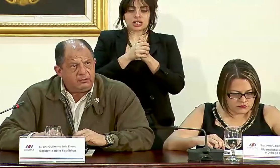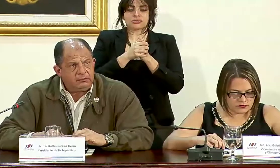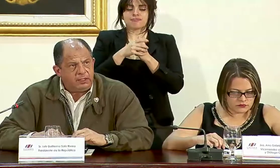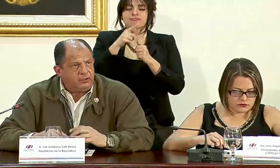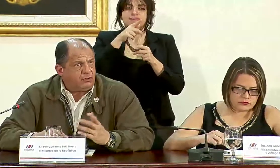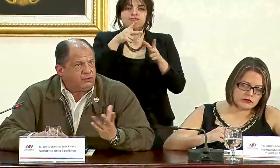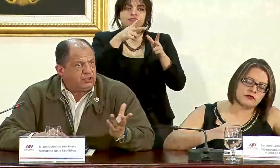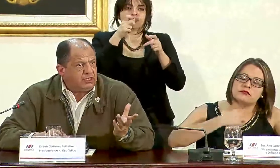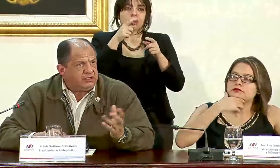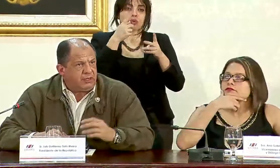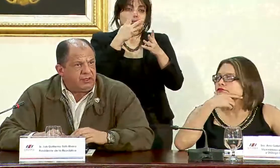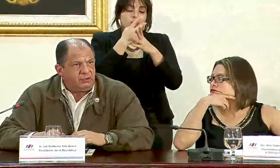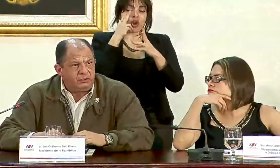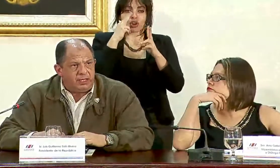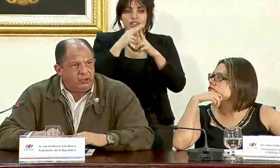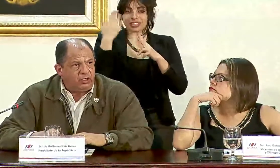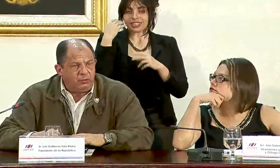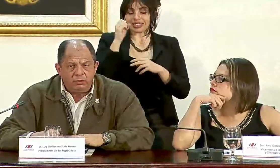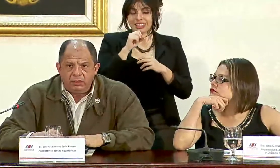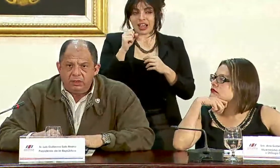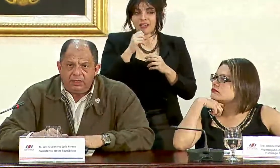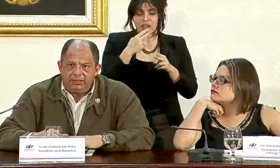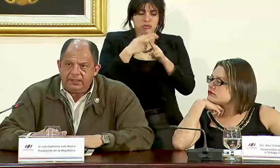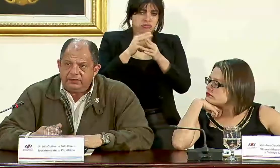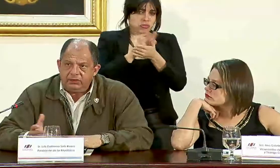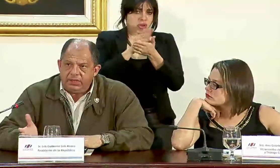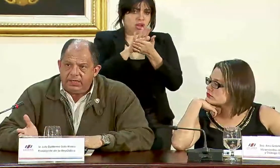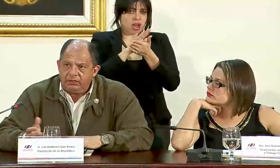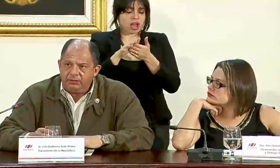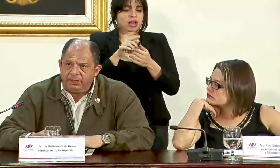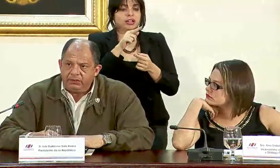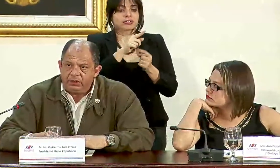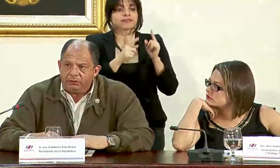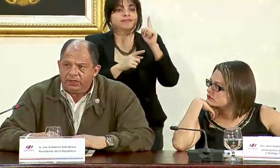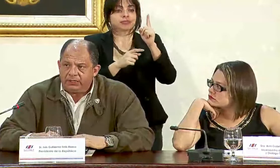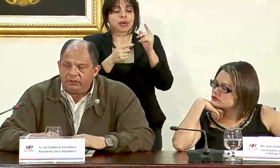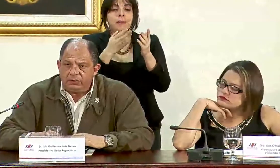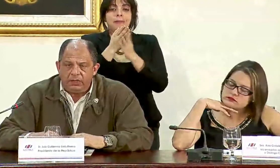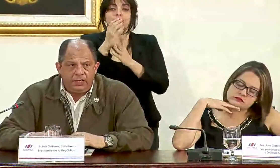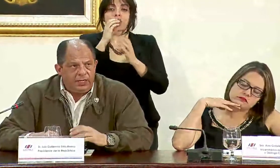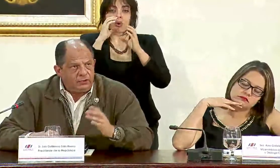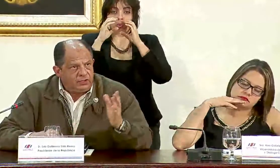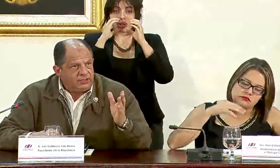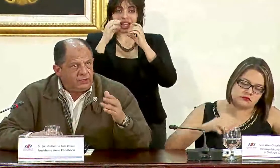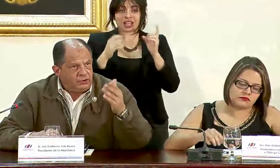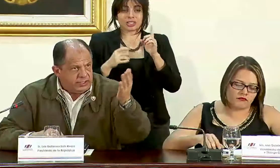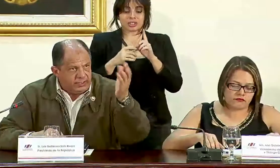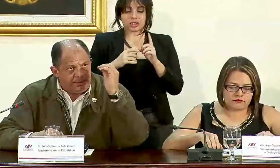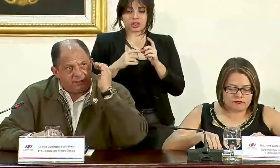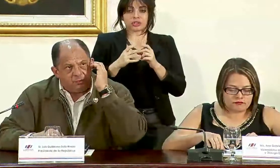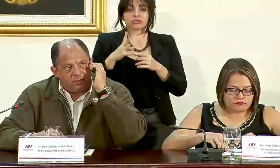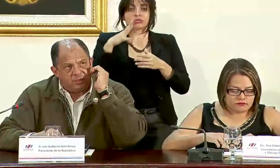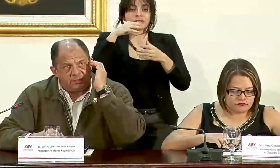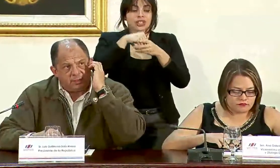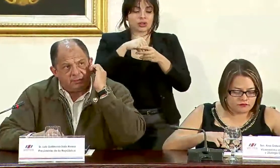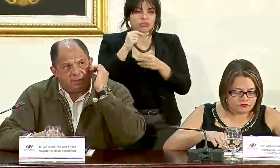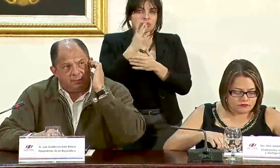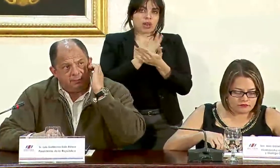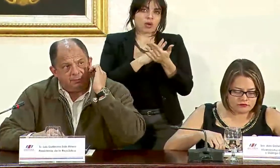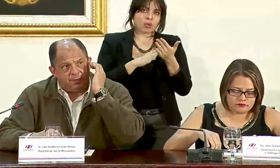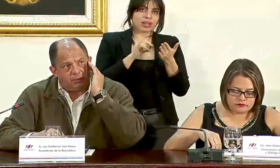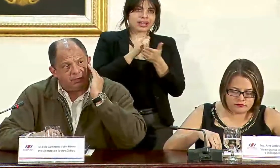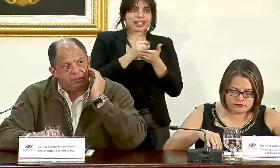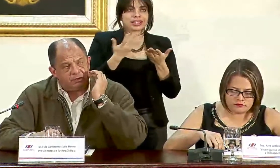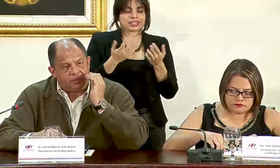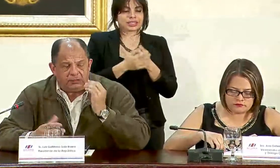que yo conocí el sábado anónimo que se hizo llegar a los medios de comunicación en donde se incluyen además de algunas de estas